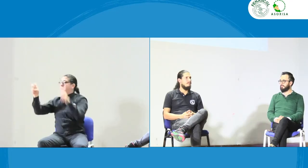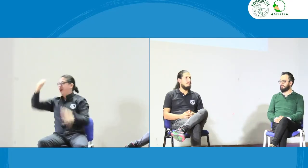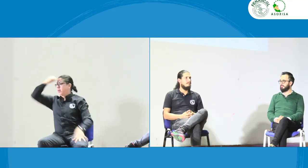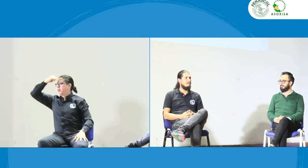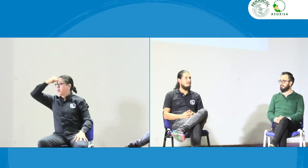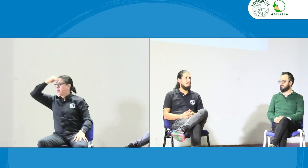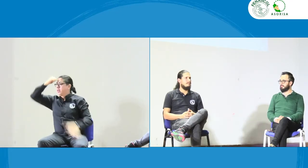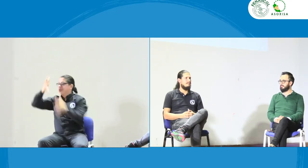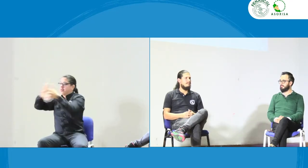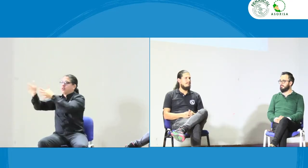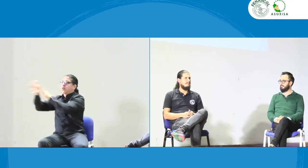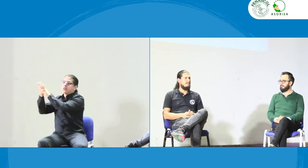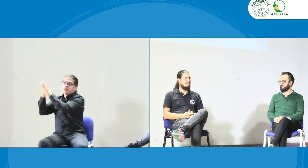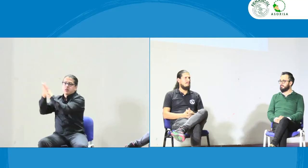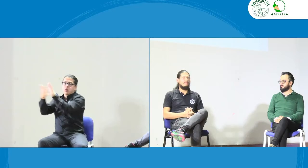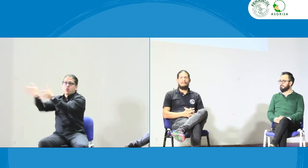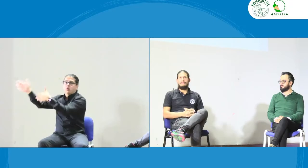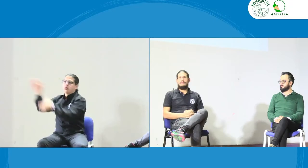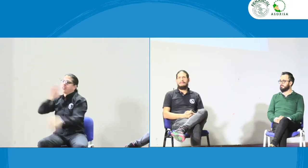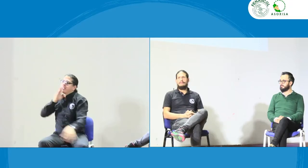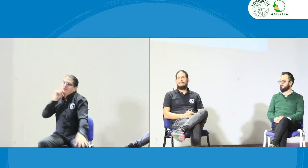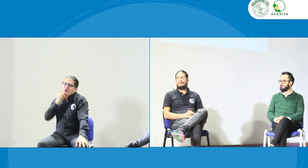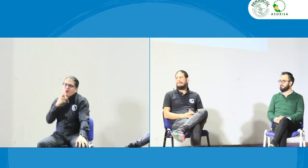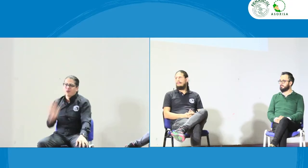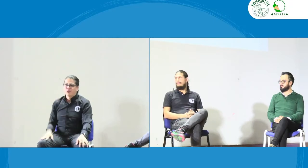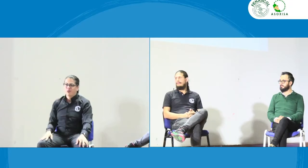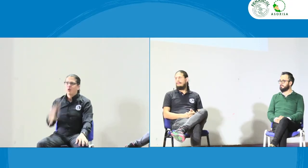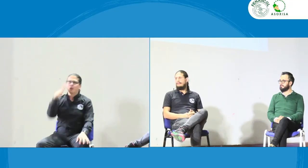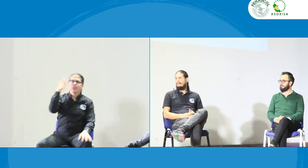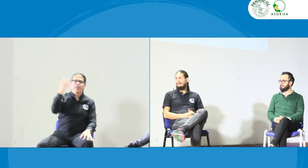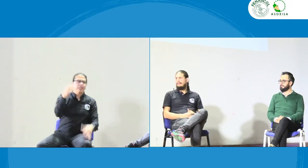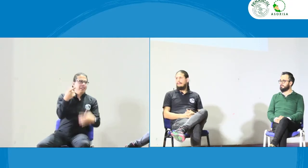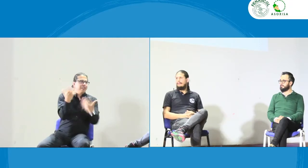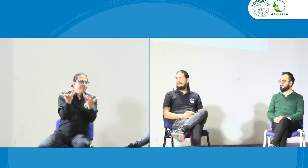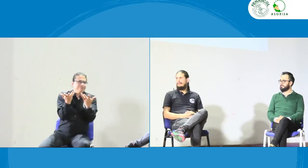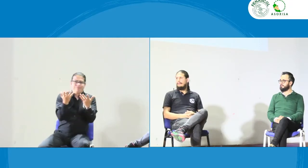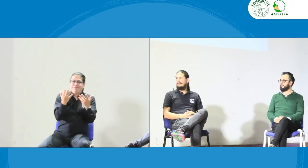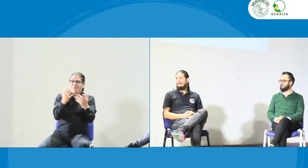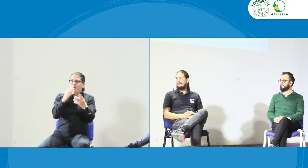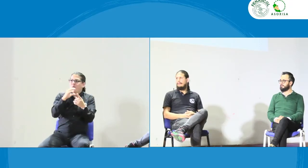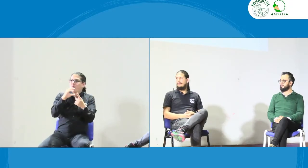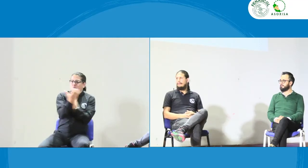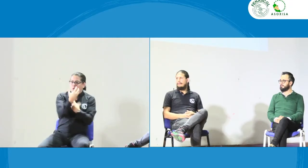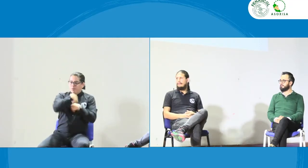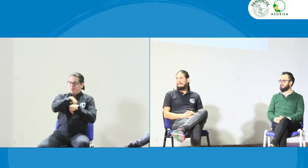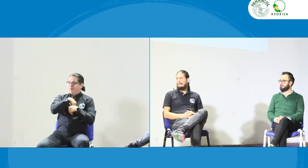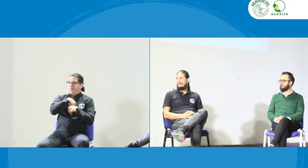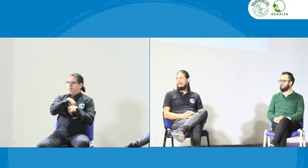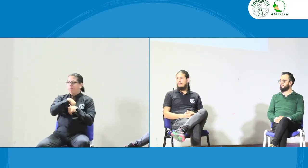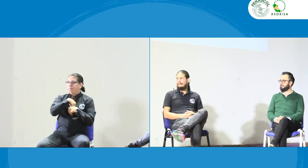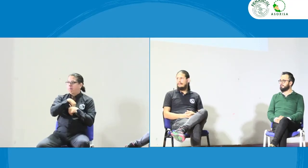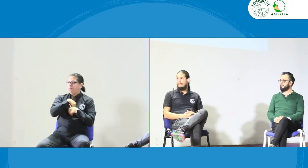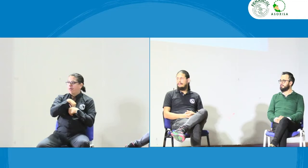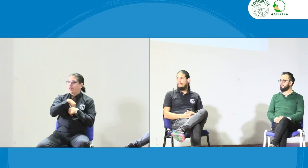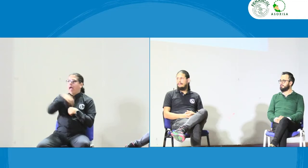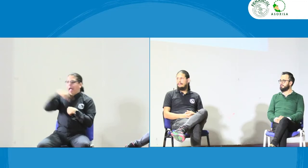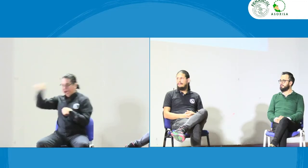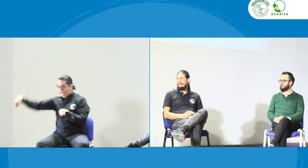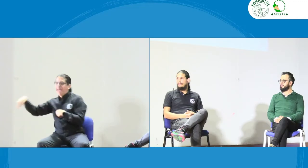entonces el reconocimiento es ¿de quién? de las personas sordas son quienes tienen que